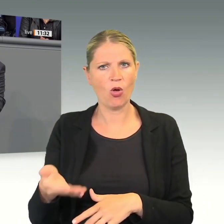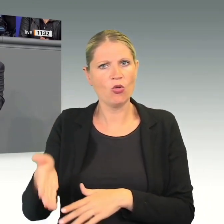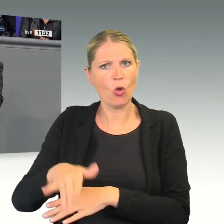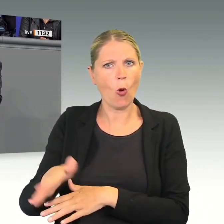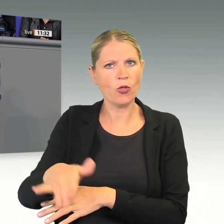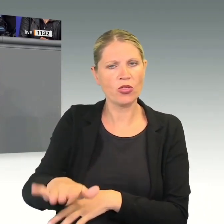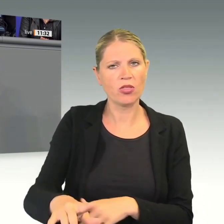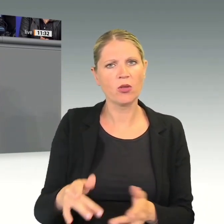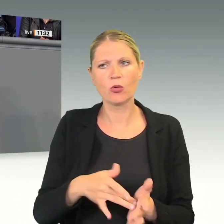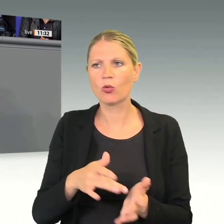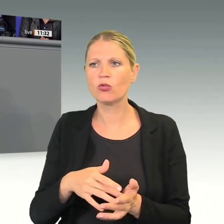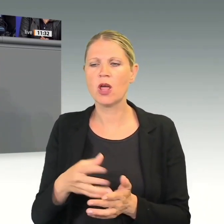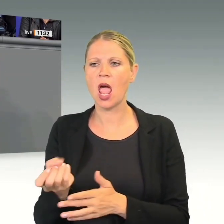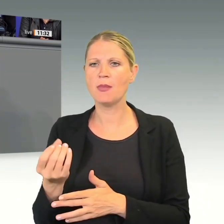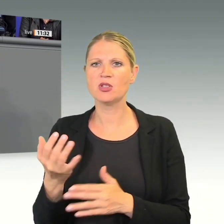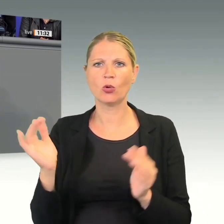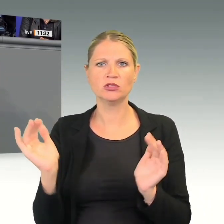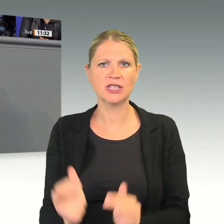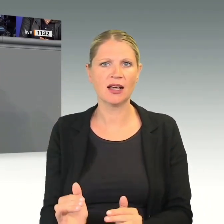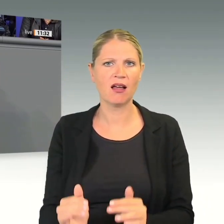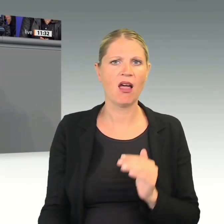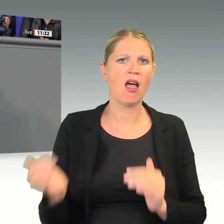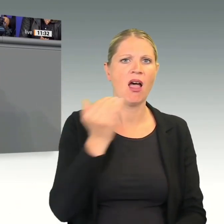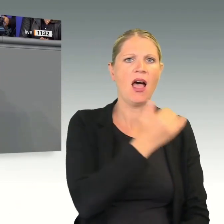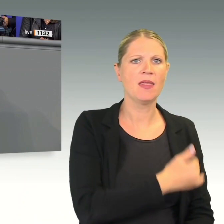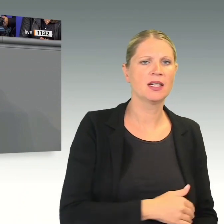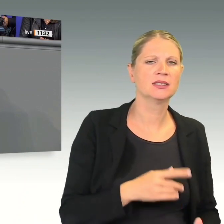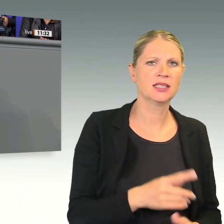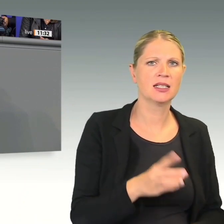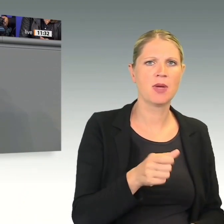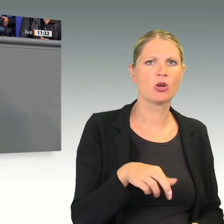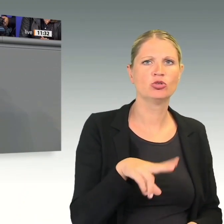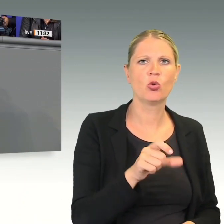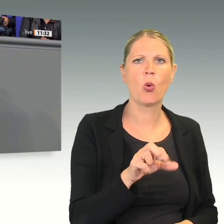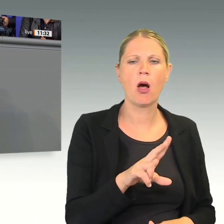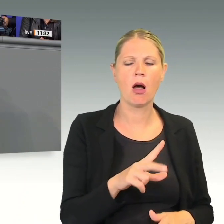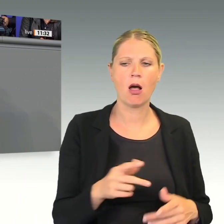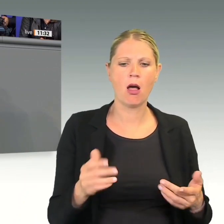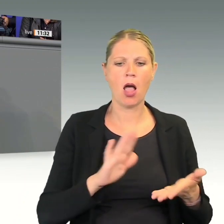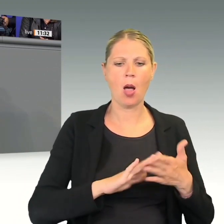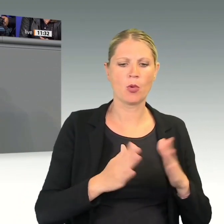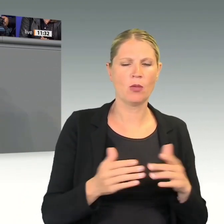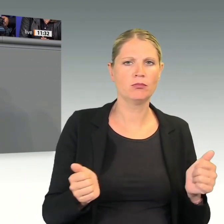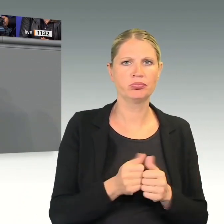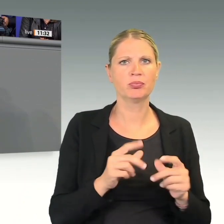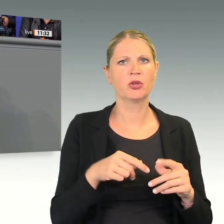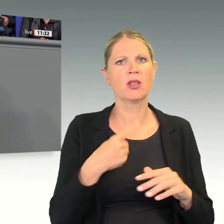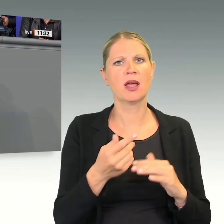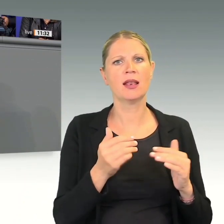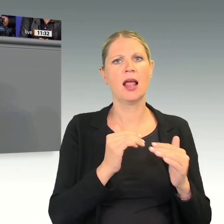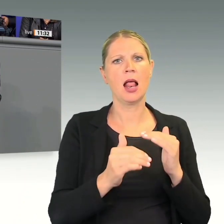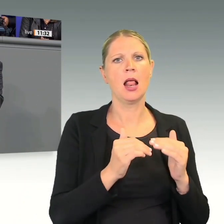während andererseits gerade eine Assoziierung mit Mercosur zu einem sprunghaften Anstieg der Rinder- und